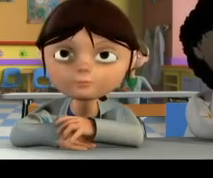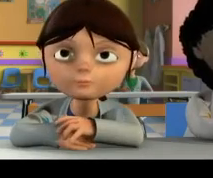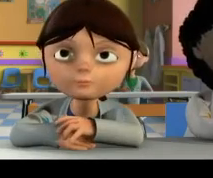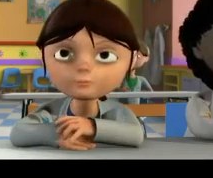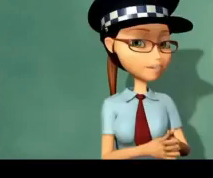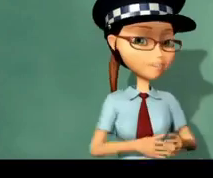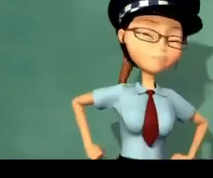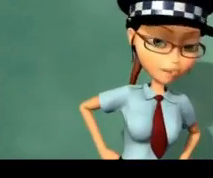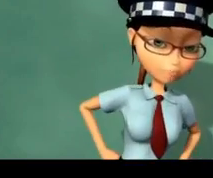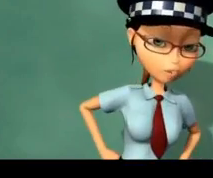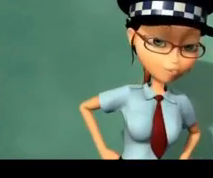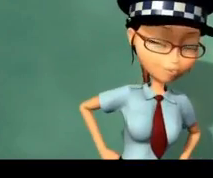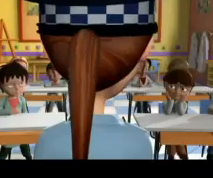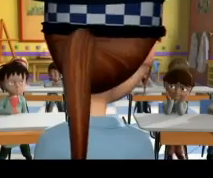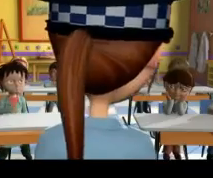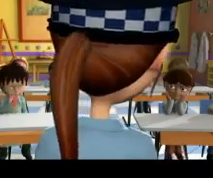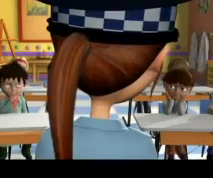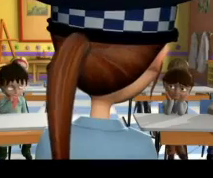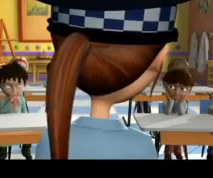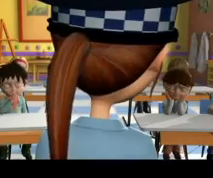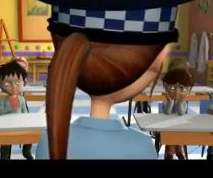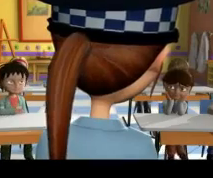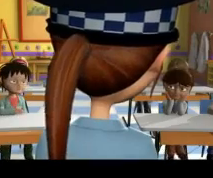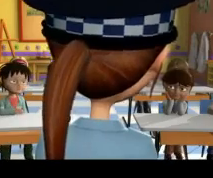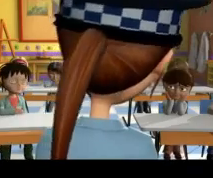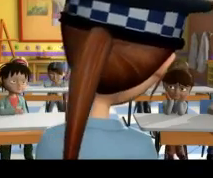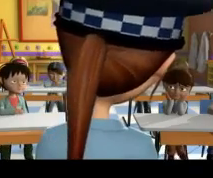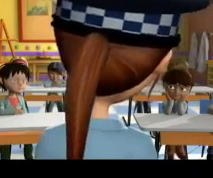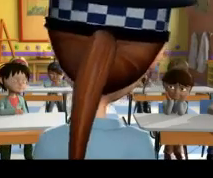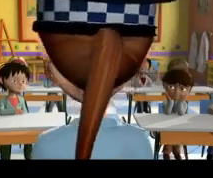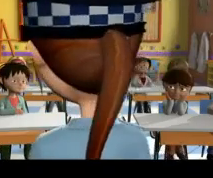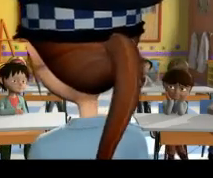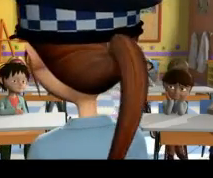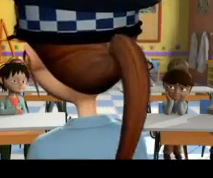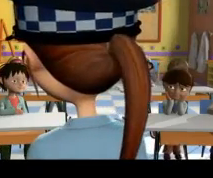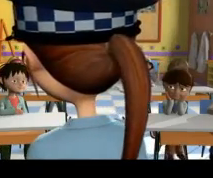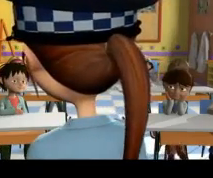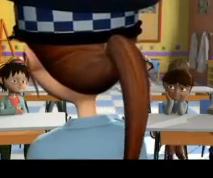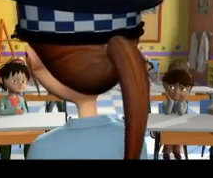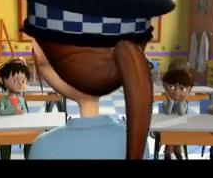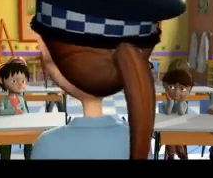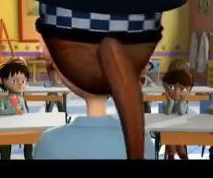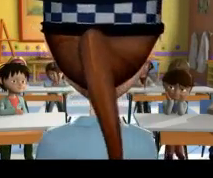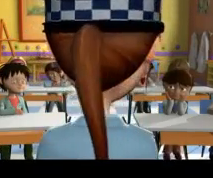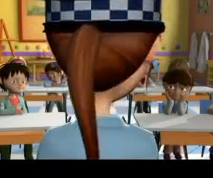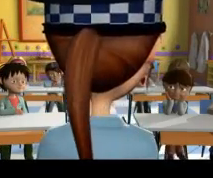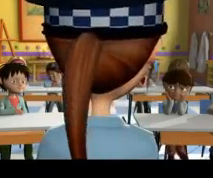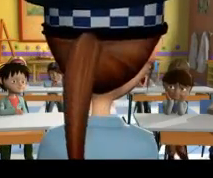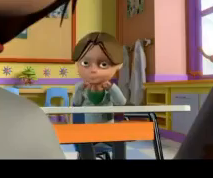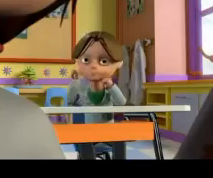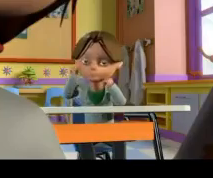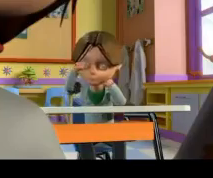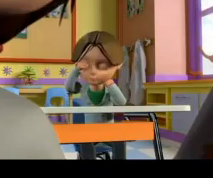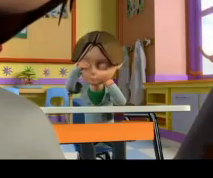Su misión en las calles es hacer que el tráfico circule del mejor modo posible, así como ayudar a los conductores y a los